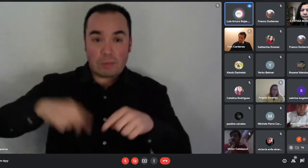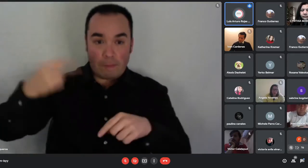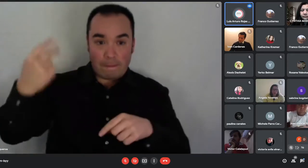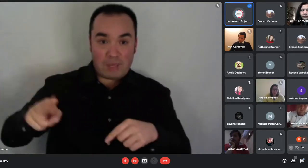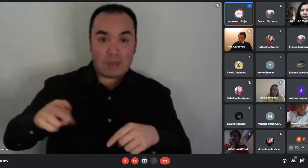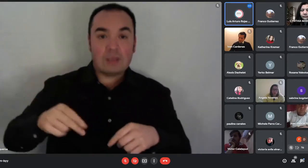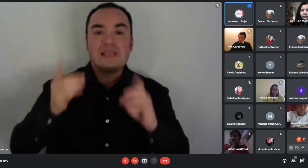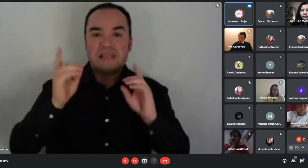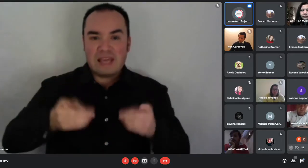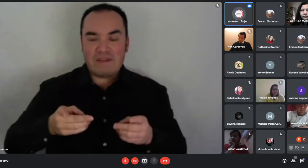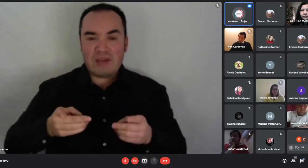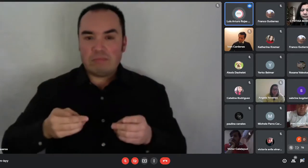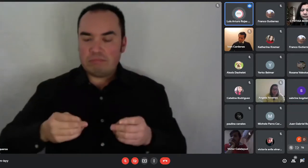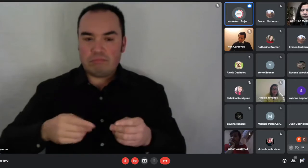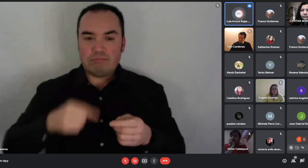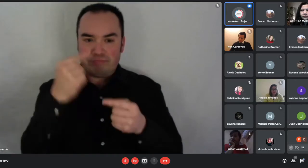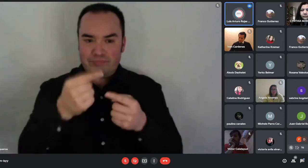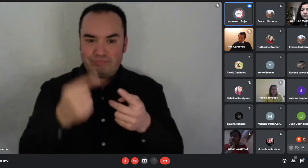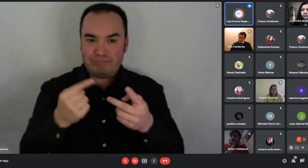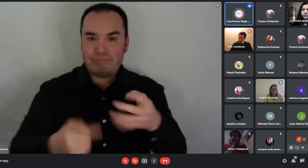un terreno en donde se puede construir una vivienda.